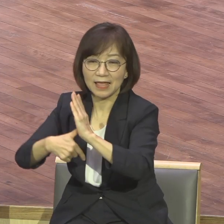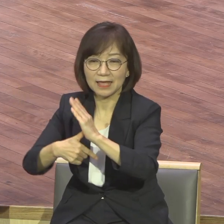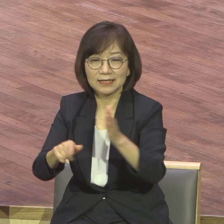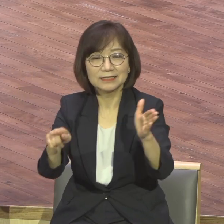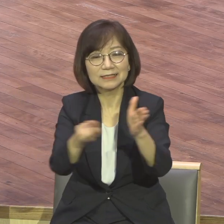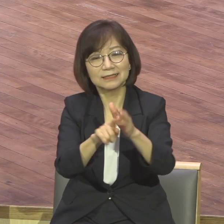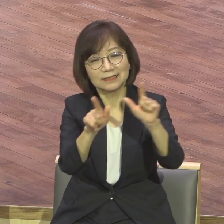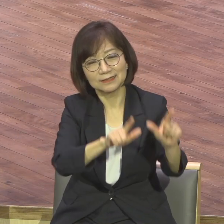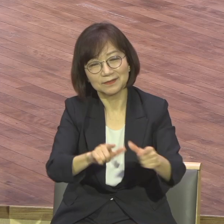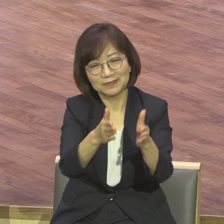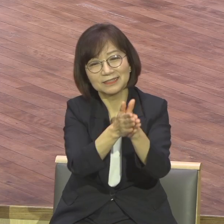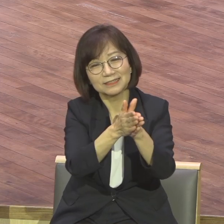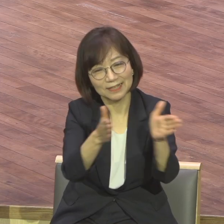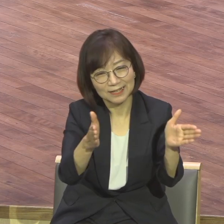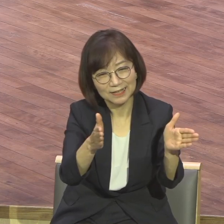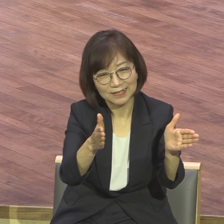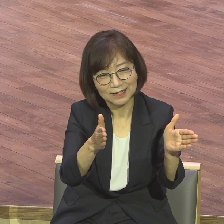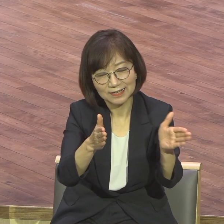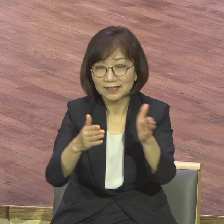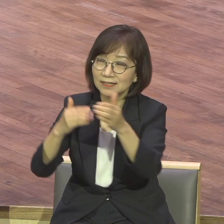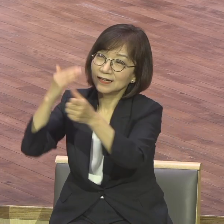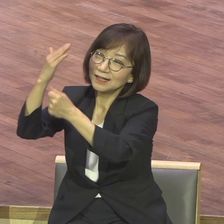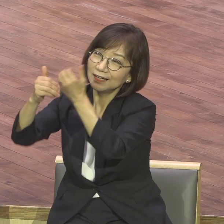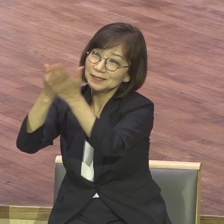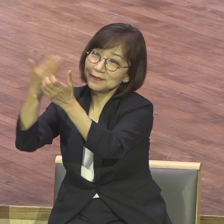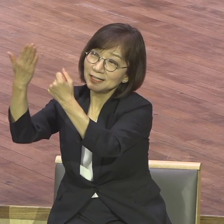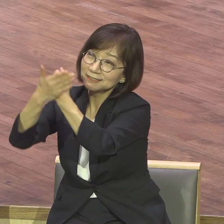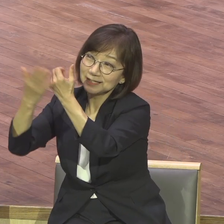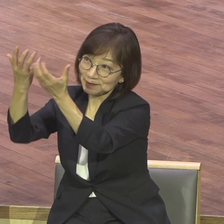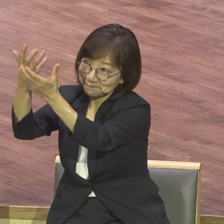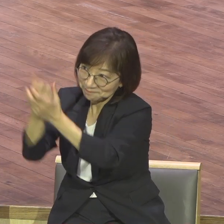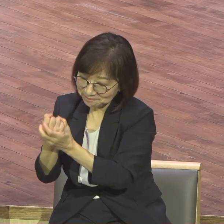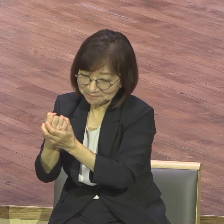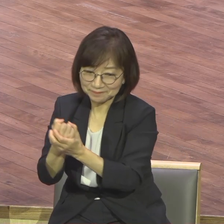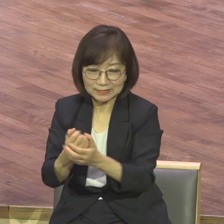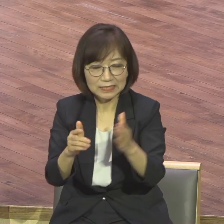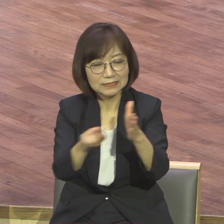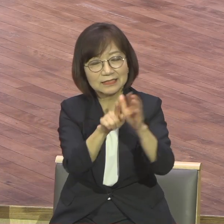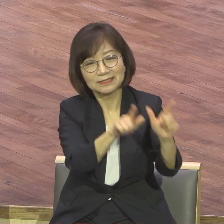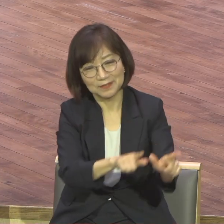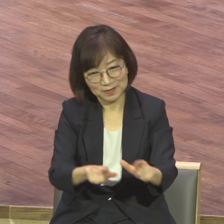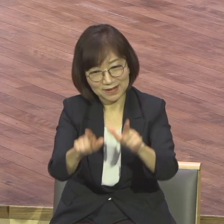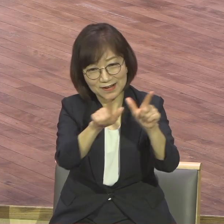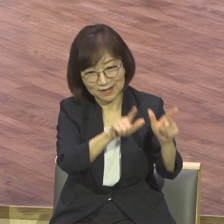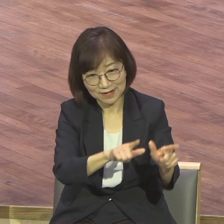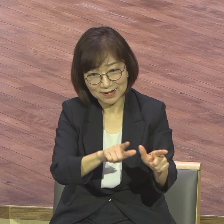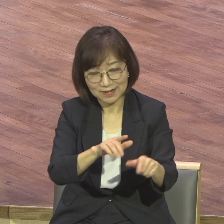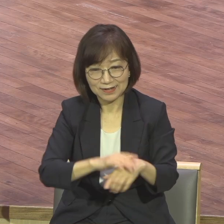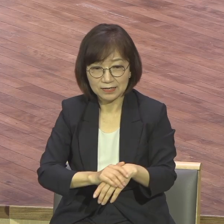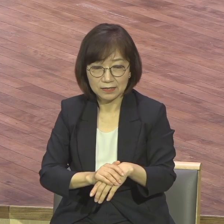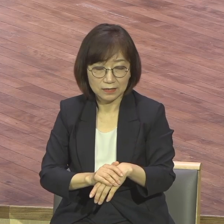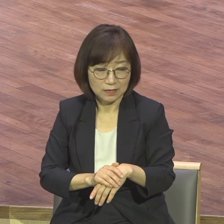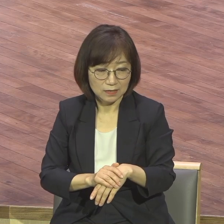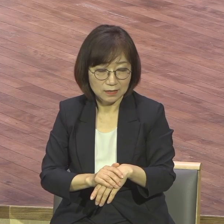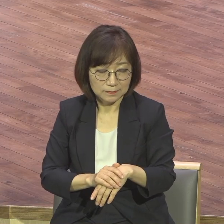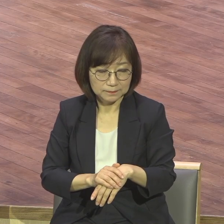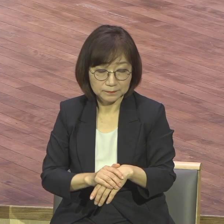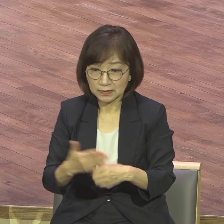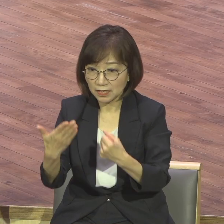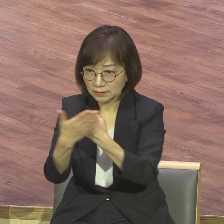하나님의 은혜를 은혜를 받았기 때문에 그런 사람은요 특징이 있습니다 은혜로 시작하는 사람은요 흔들림이 없어요